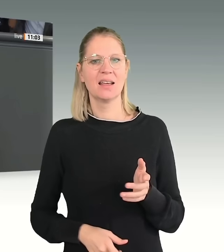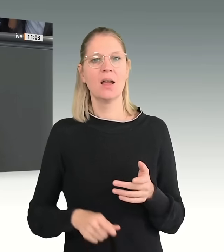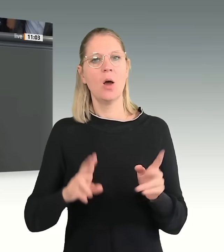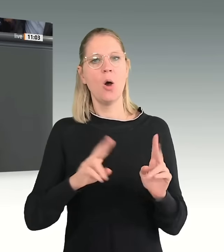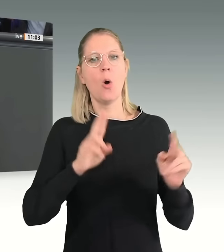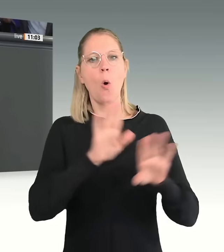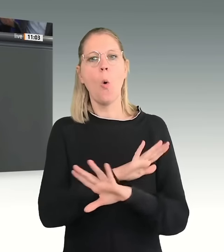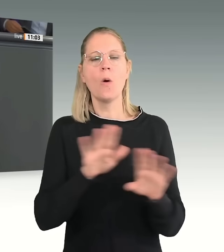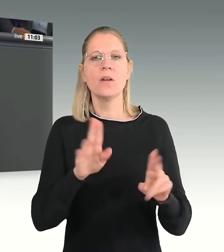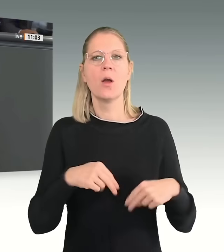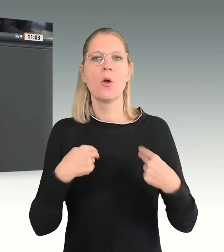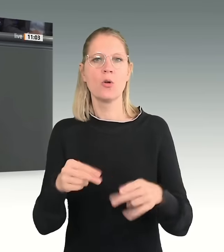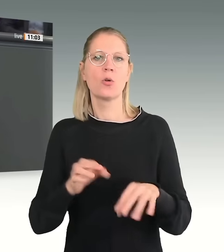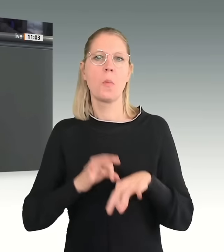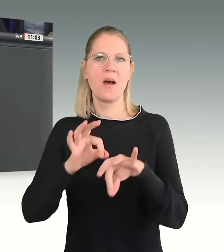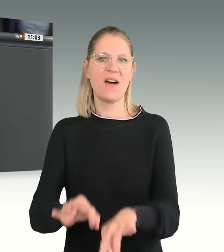in Reden vorgetragen.